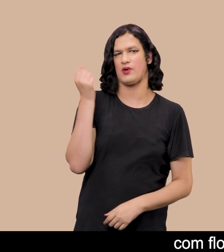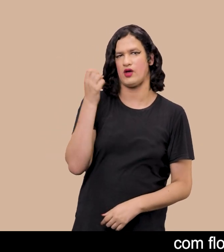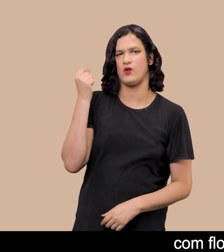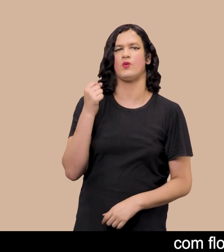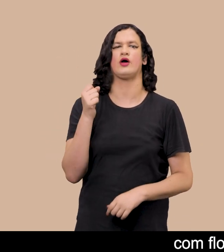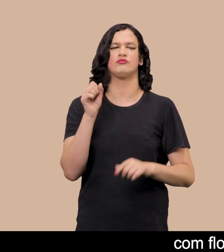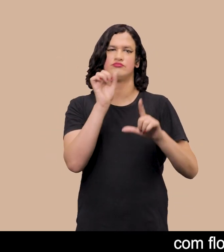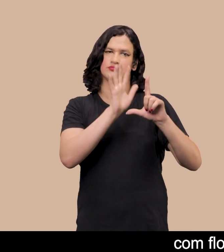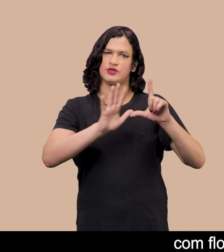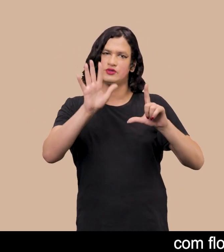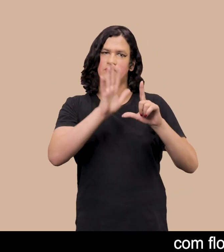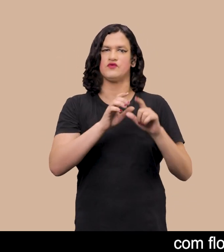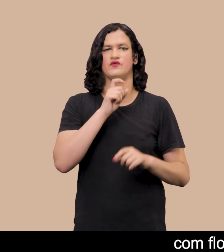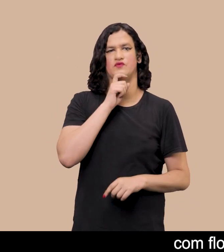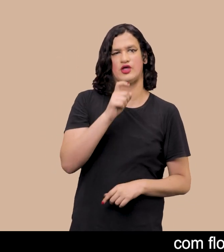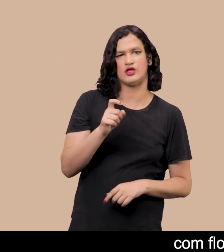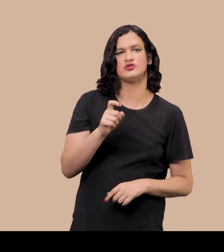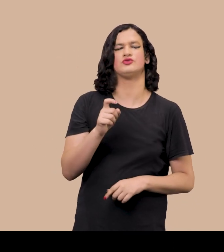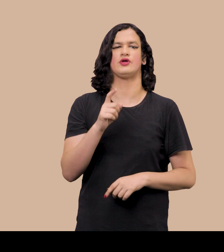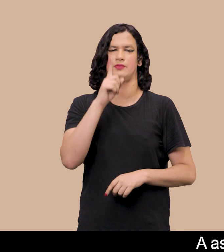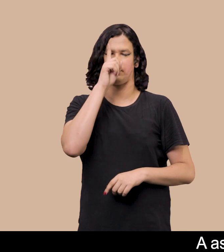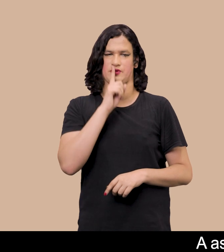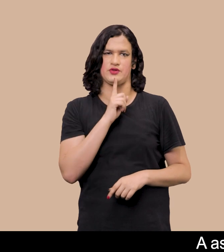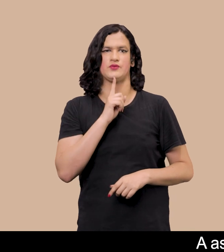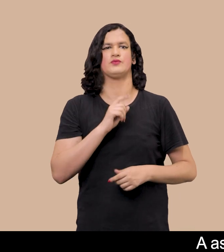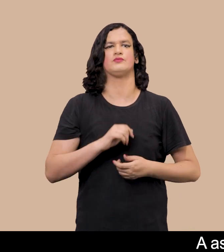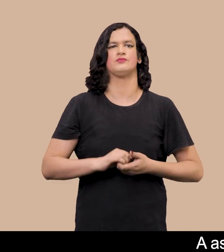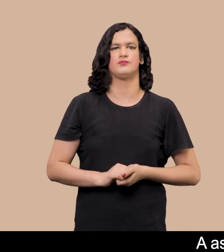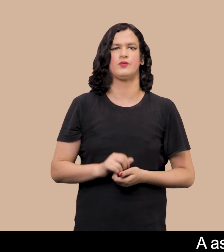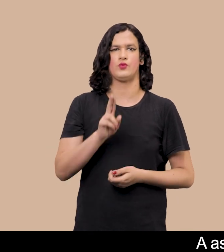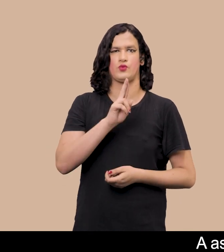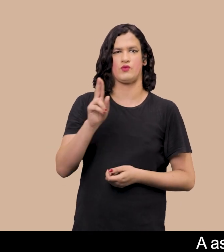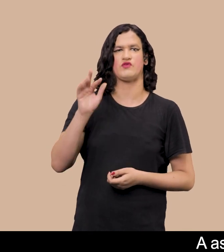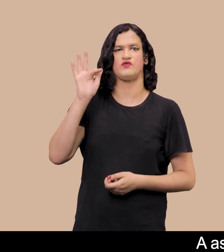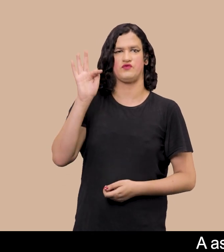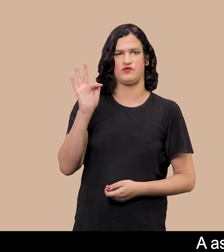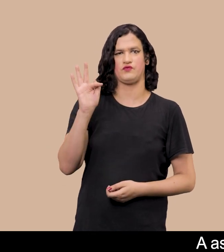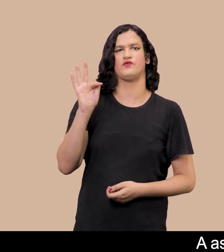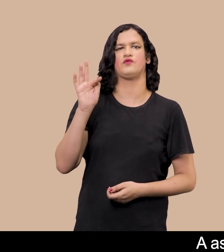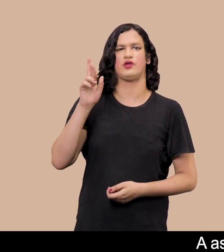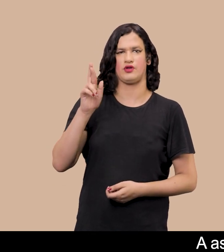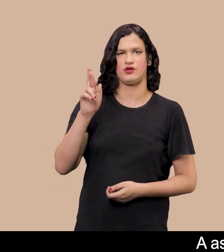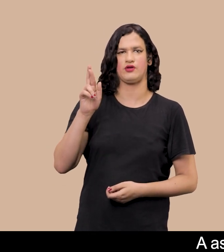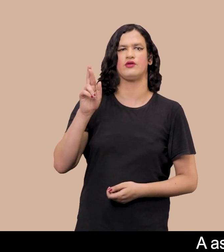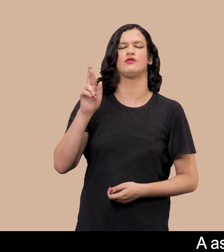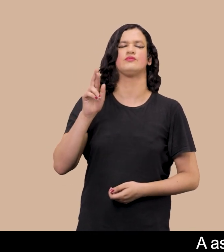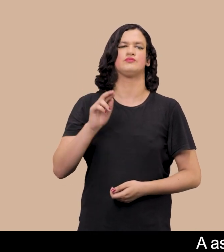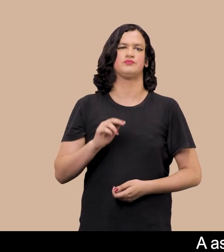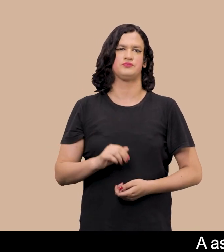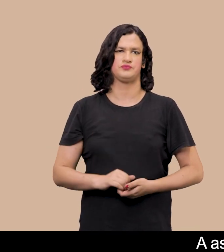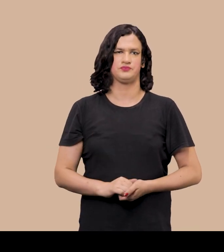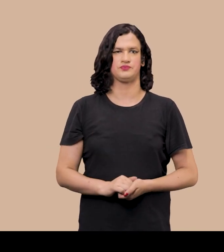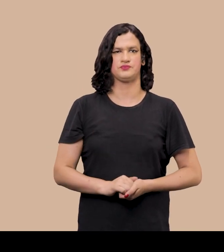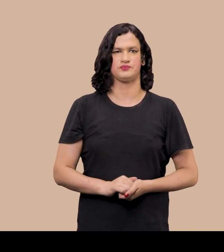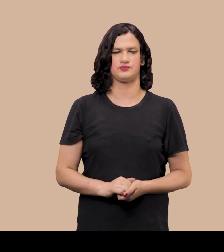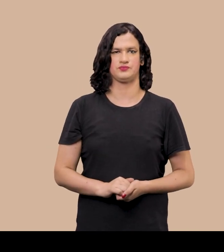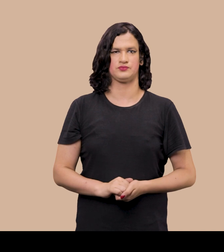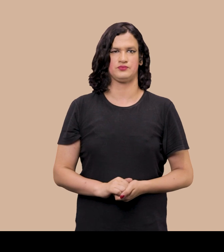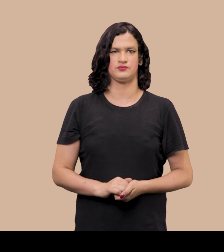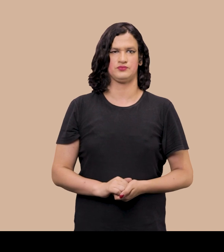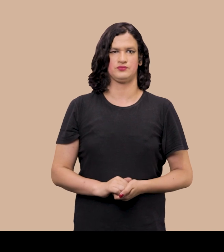sobre fundo, em tons verdes e amarelados A assinatura FR aparece na borda inferior da fotografia